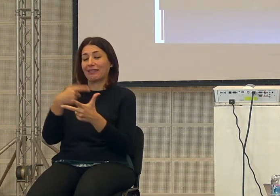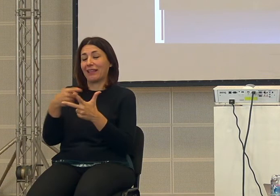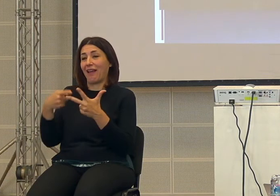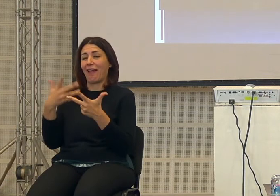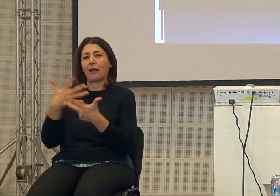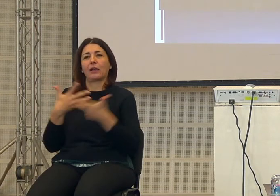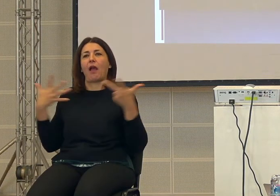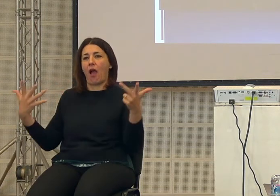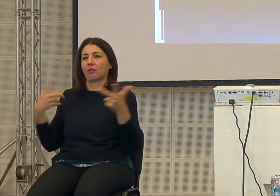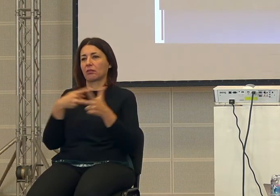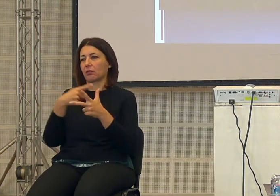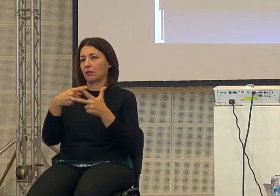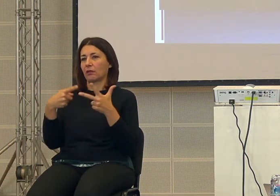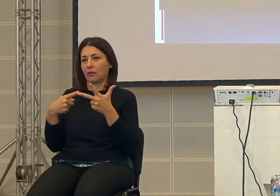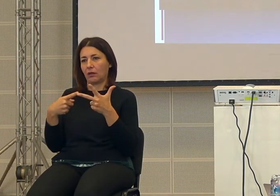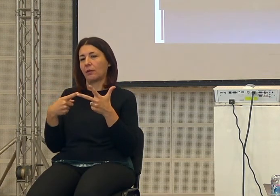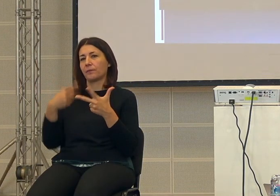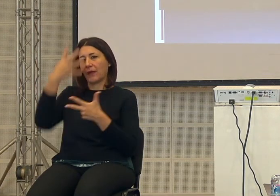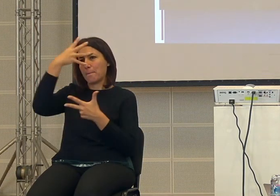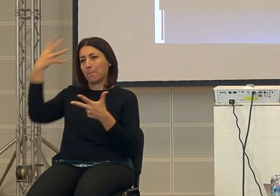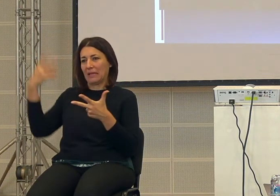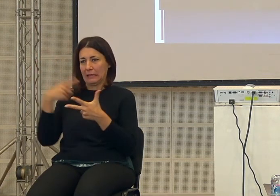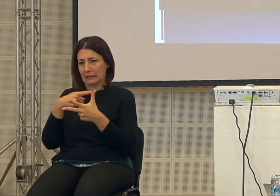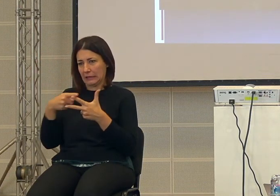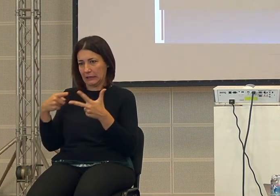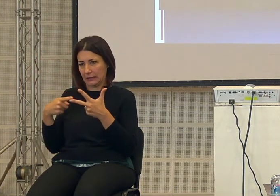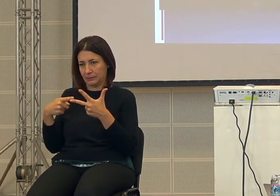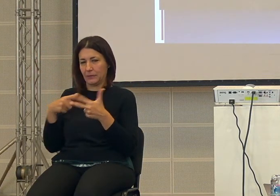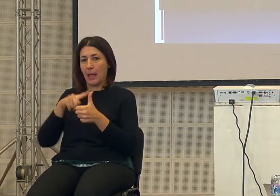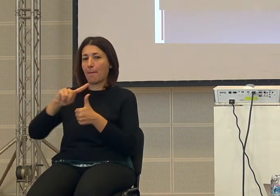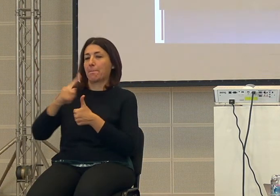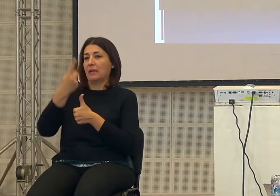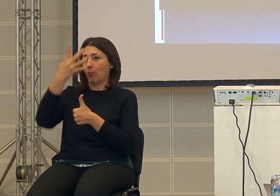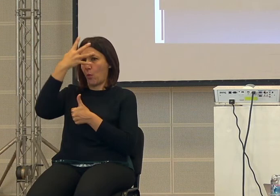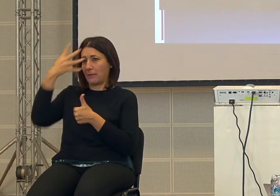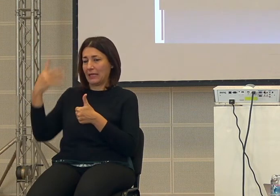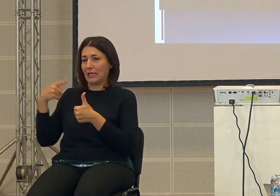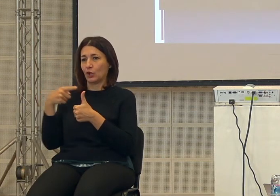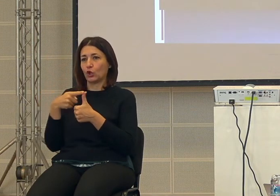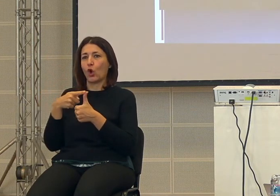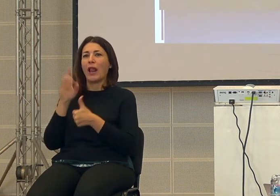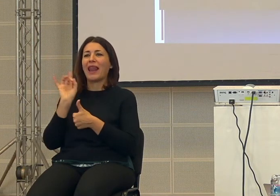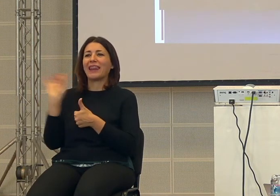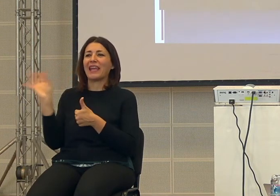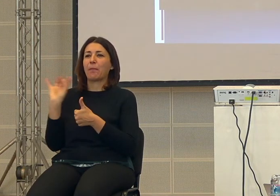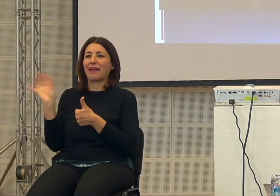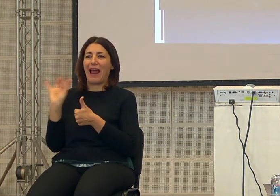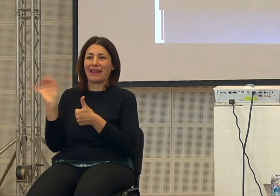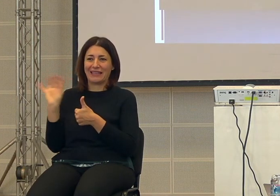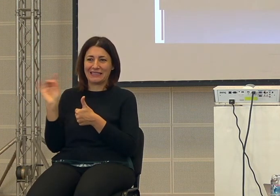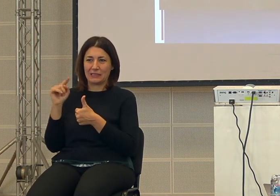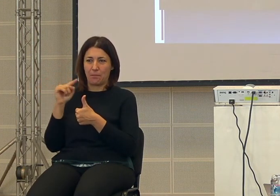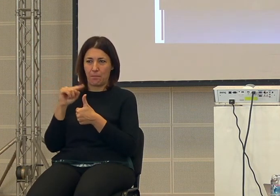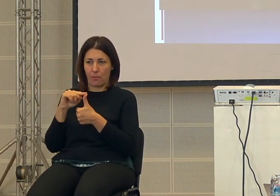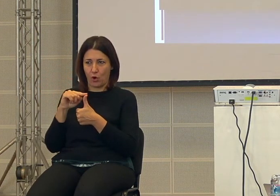grandi miti diciamo il primo mito appunto è quello del liberalismo diciamo che è quello